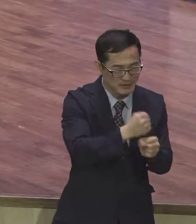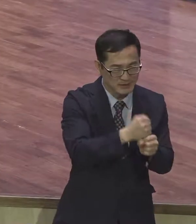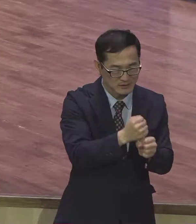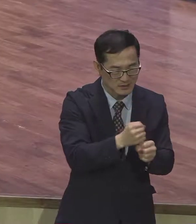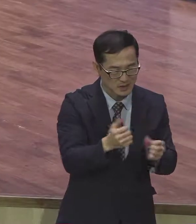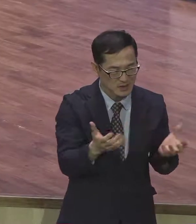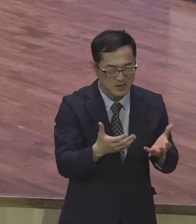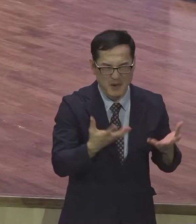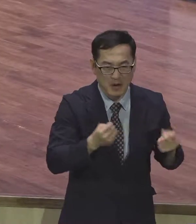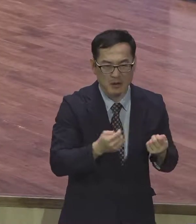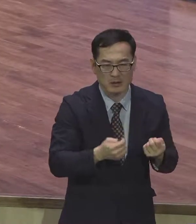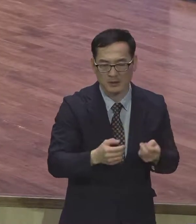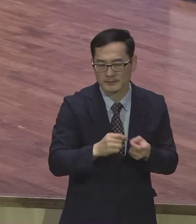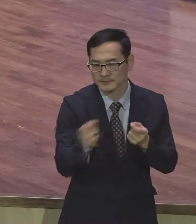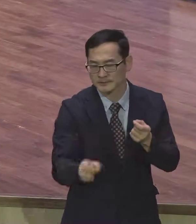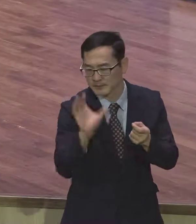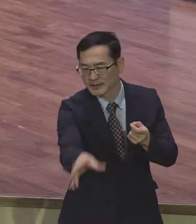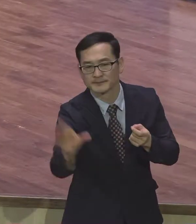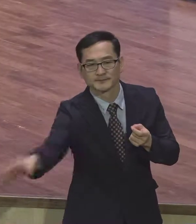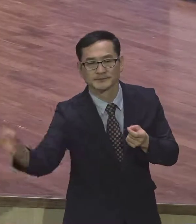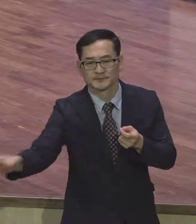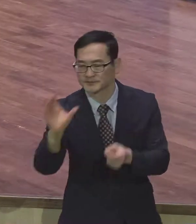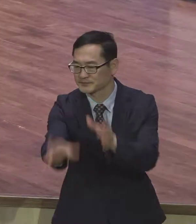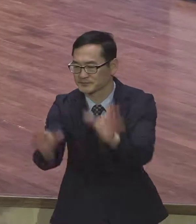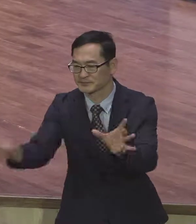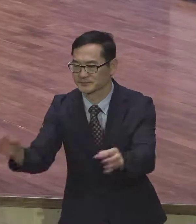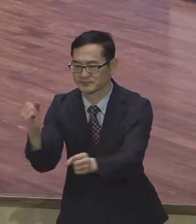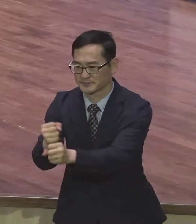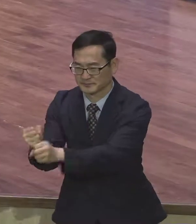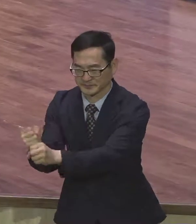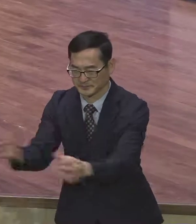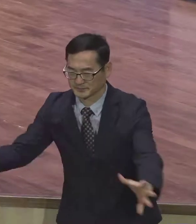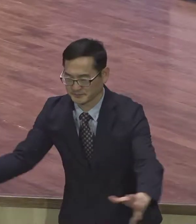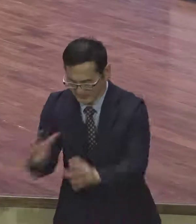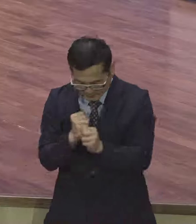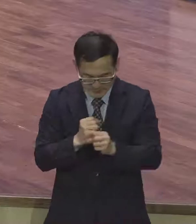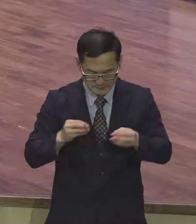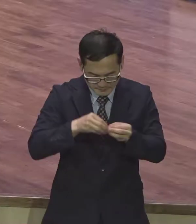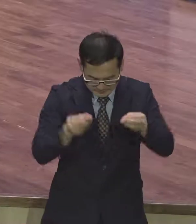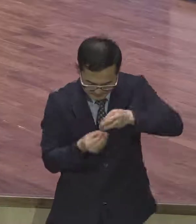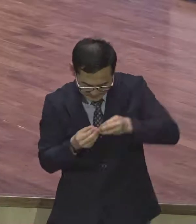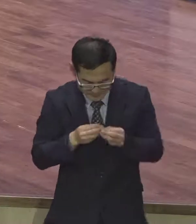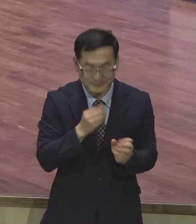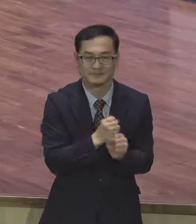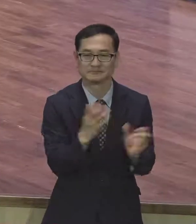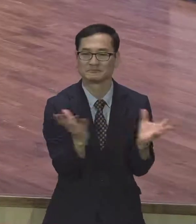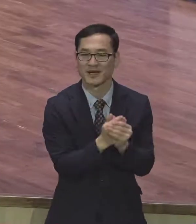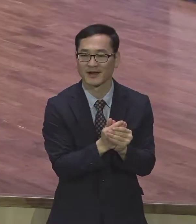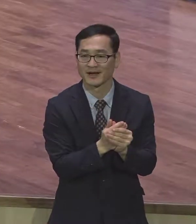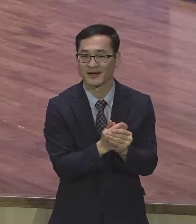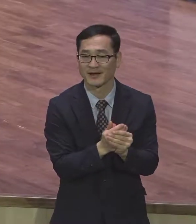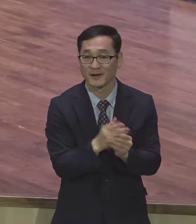영적으로 우리가 허감분화가 가득한 데 우리가 보금을 받았습니다 보금을 받았습니다 이 보금에 빛을